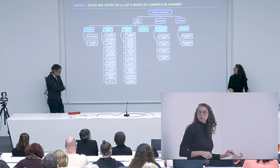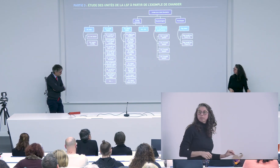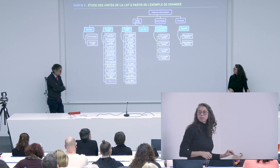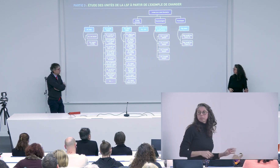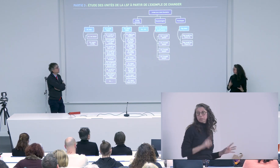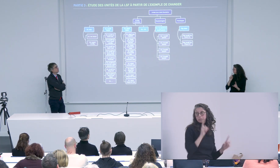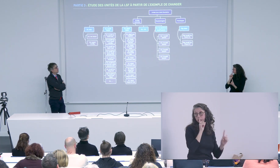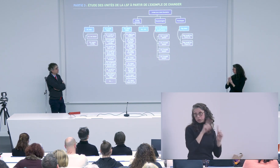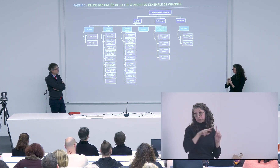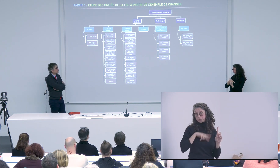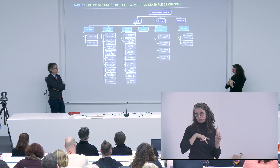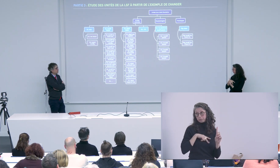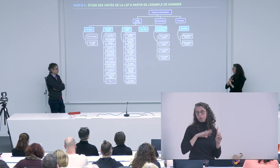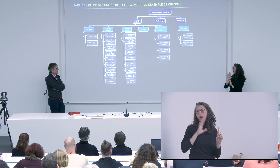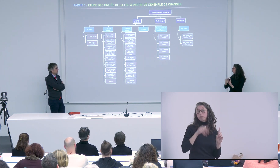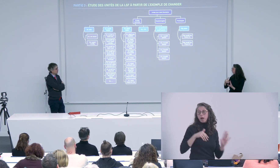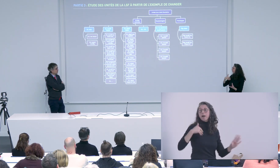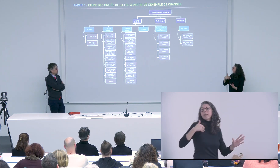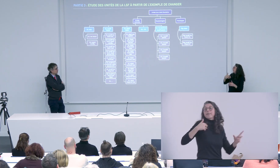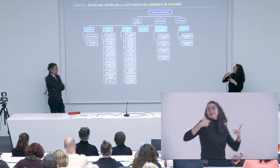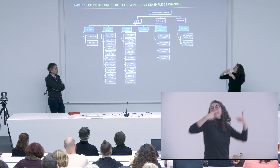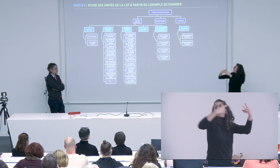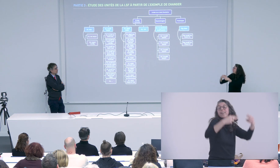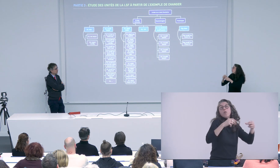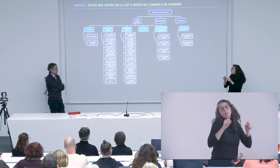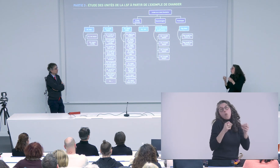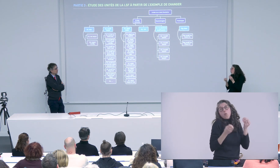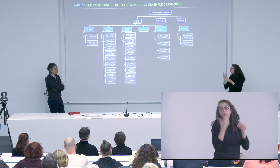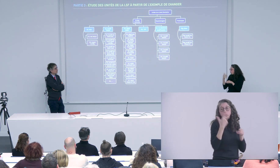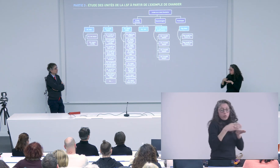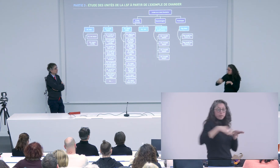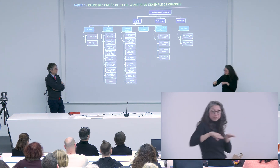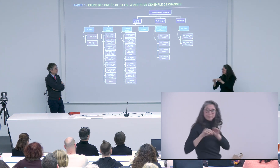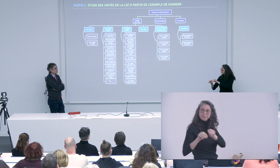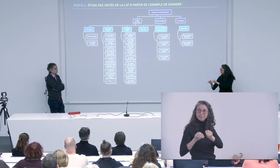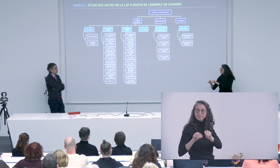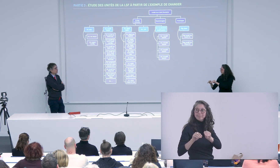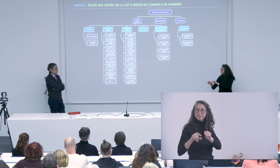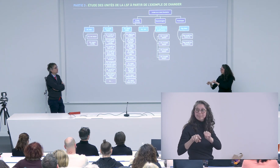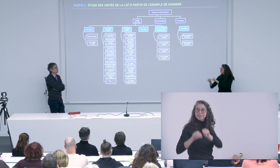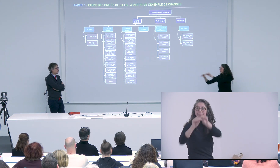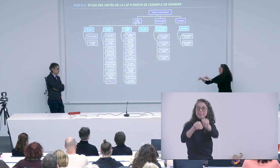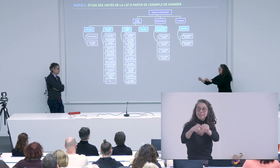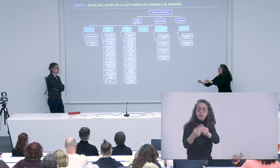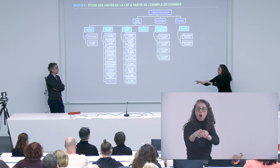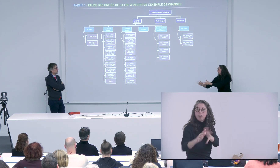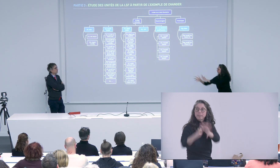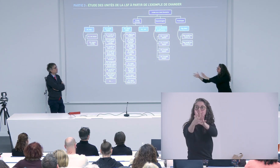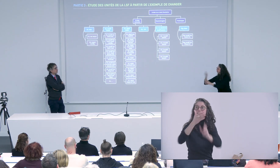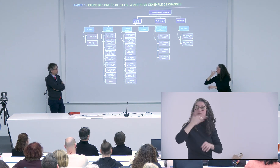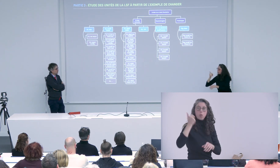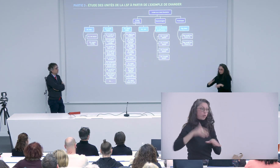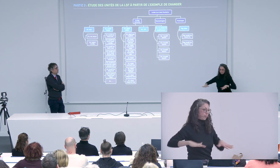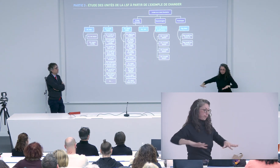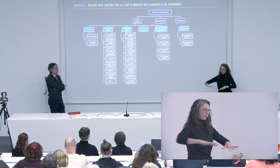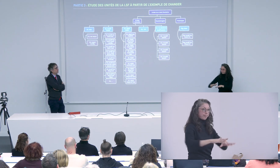et petit à petit rajouter après ces découvertes ces avancées par les linguistes dans les dictionnaires dont on parlait tout à l